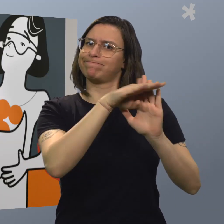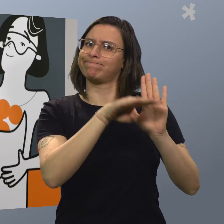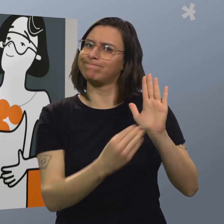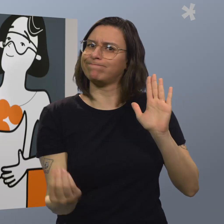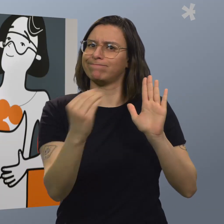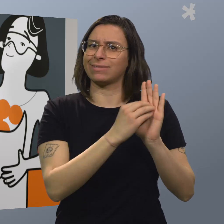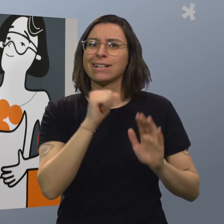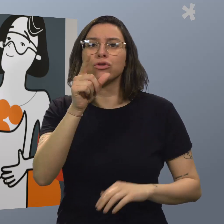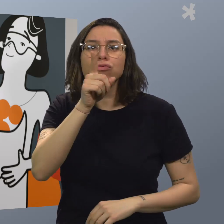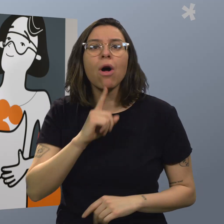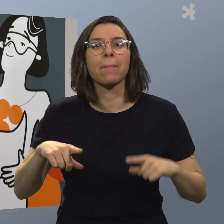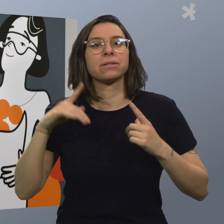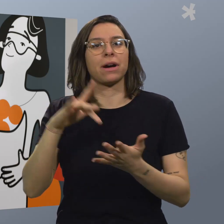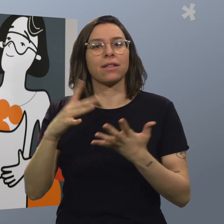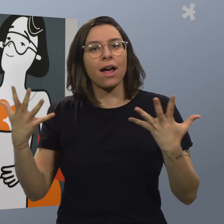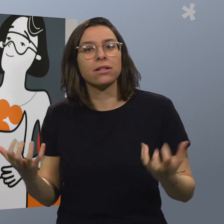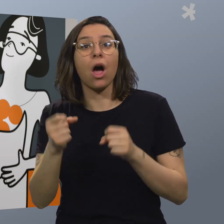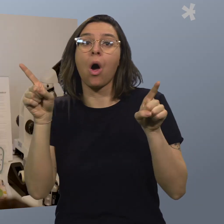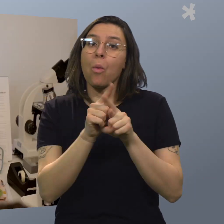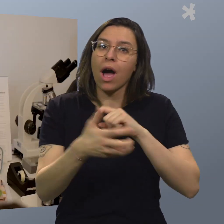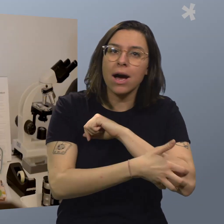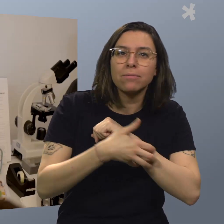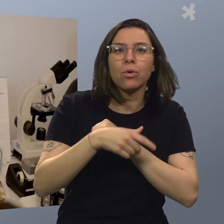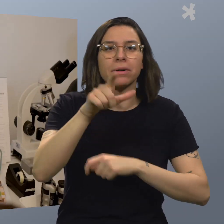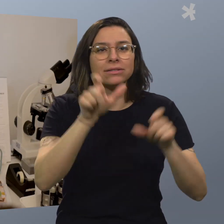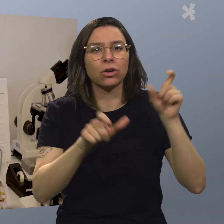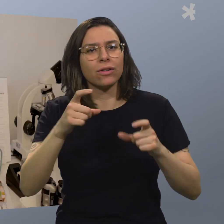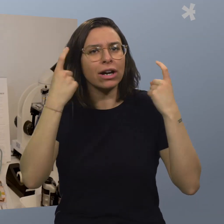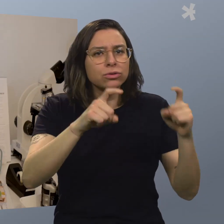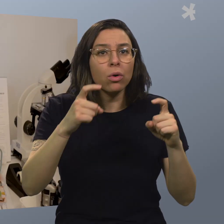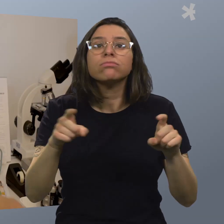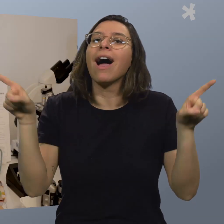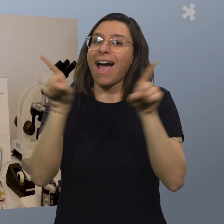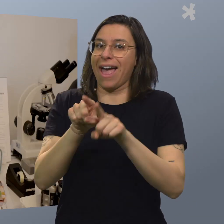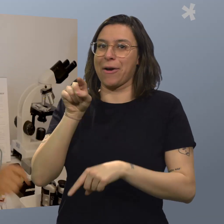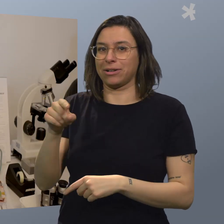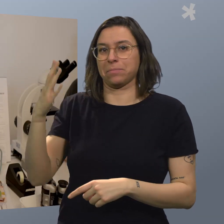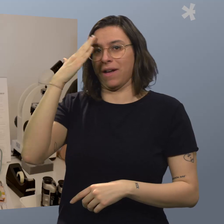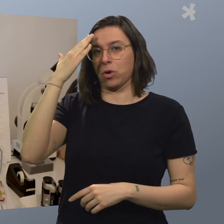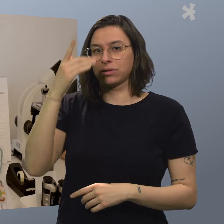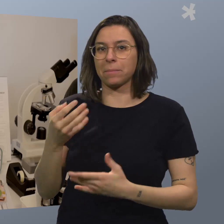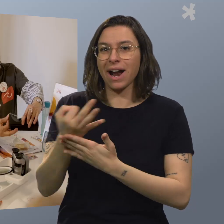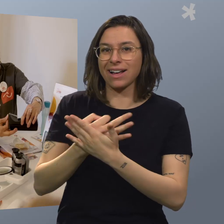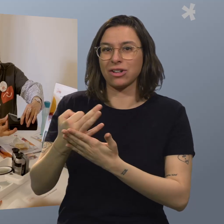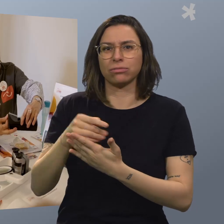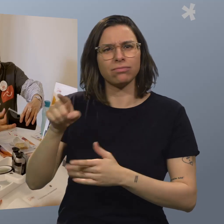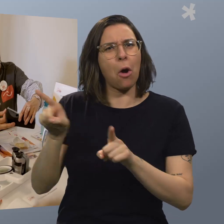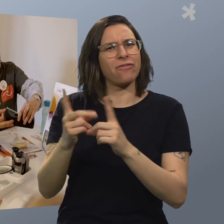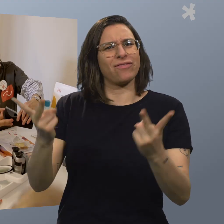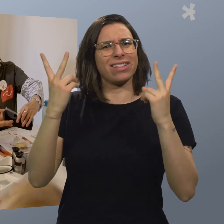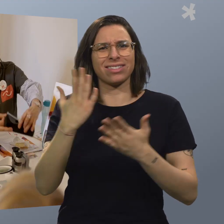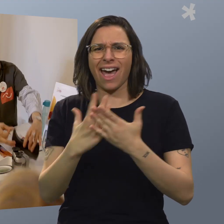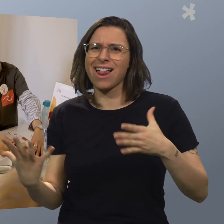Statuten haben. Also nicht nur Lebensmittel retten und damit armutsbetroffene Menschen versorgen, sondern eben auch die